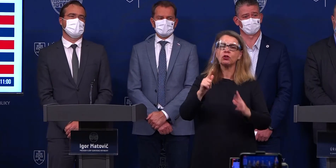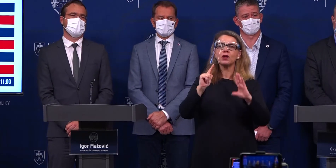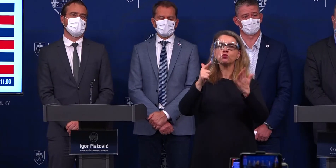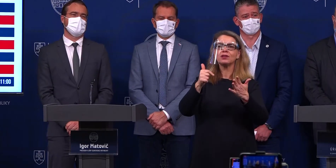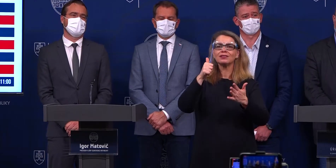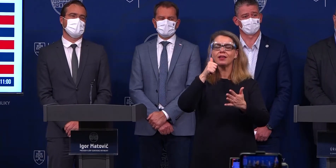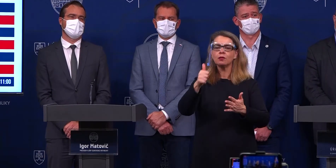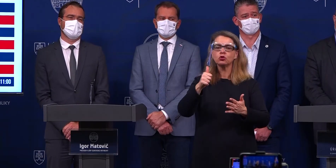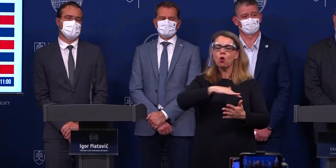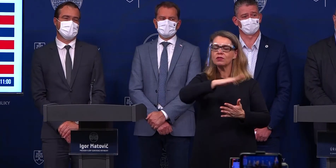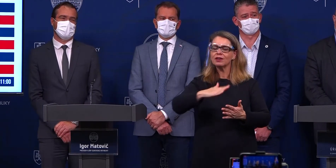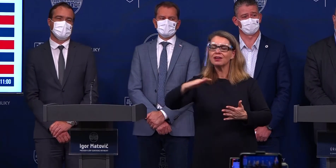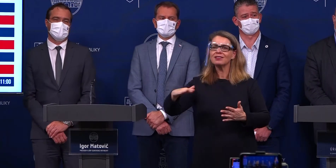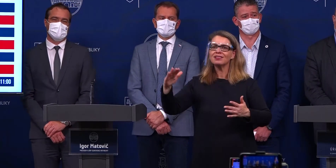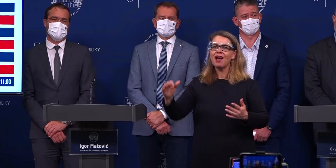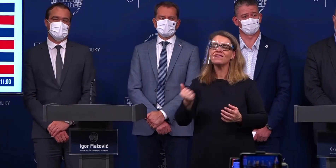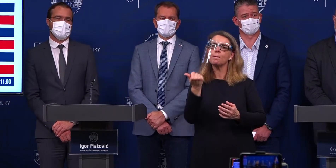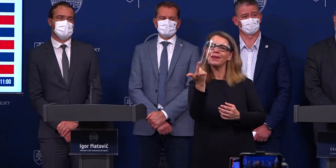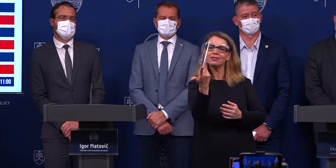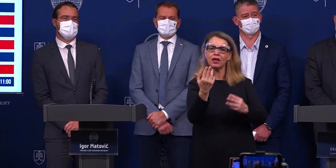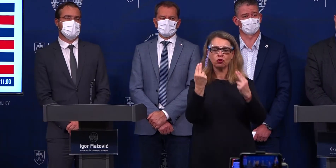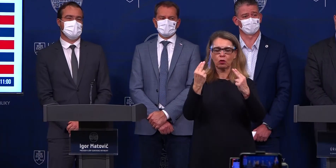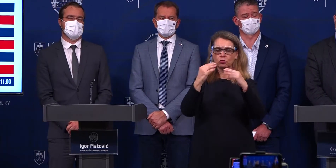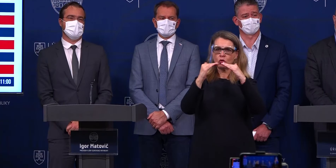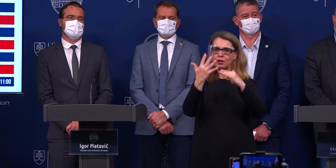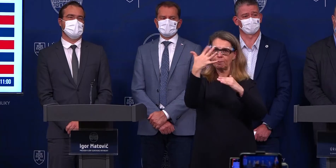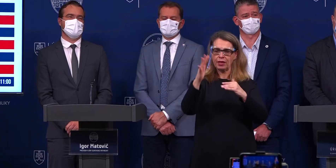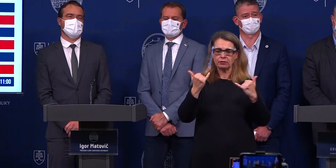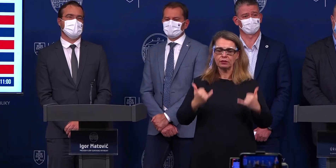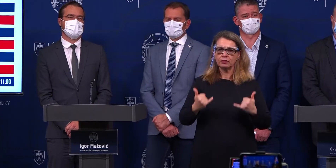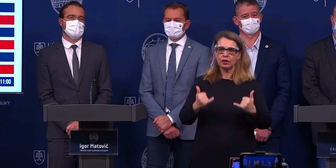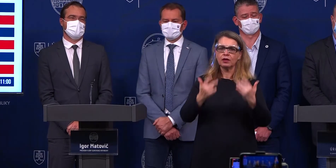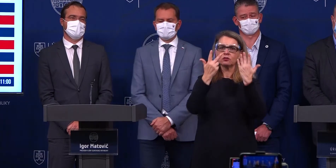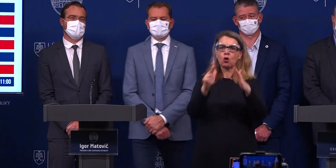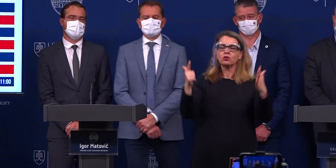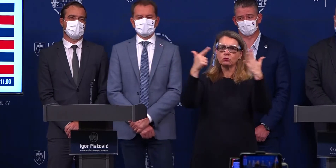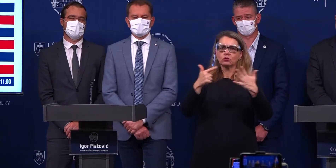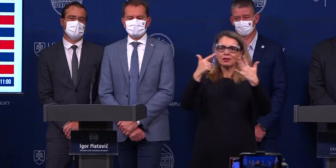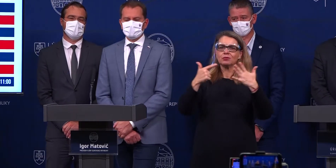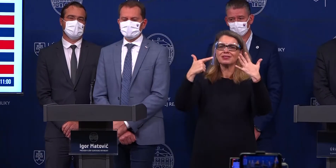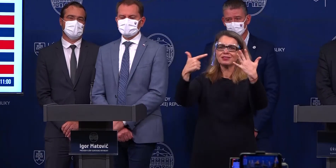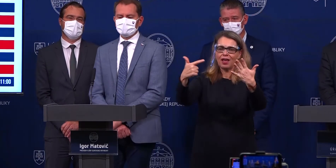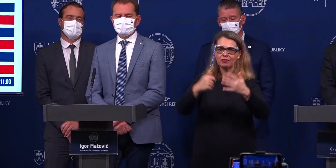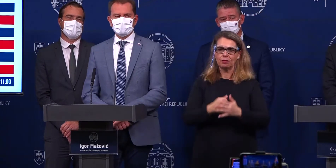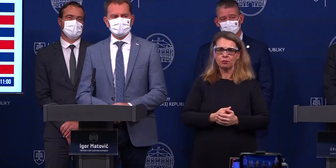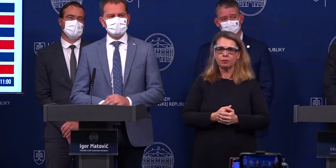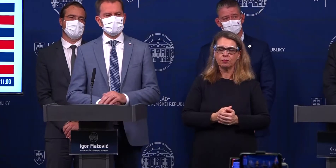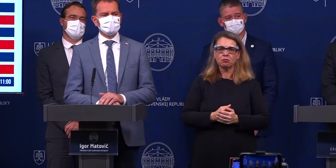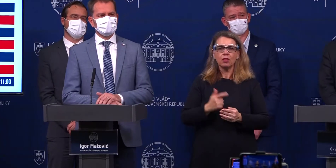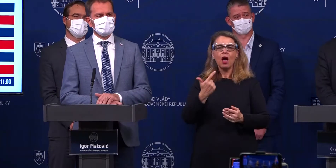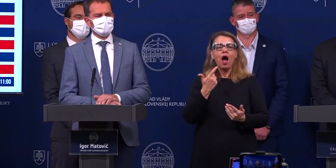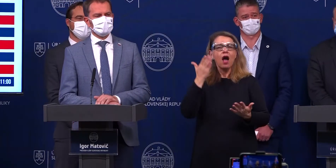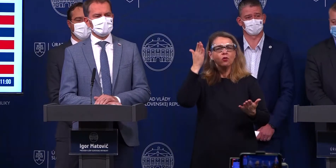kľzavý median na hodnote 500. Dnes, ak som si správne pozrela, je na úrovne 877. Sú prognózy,